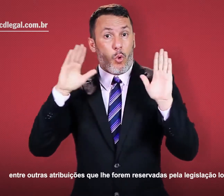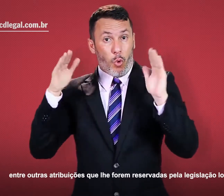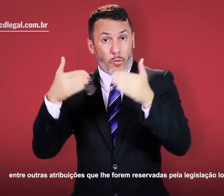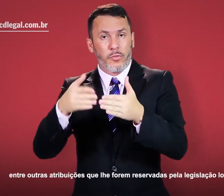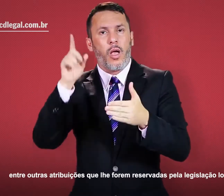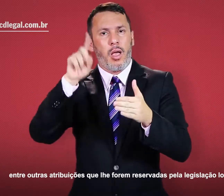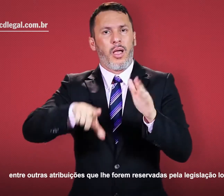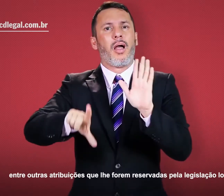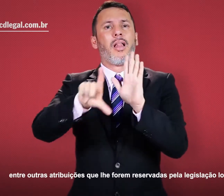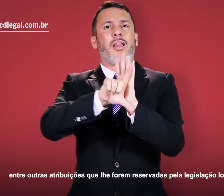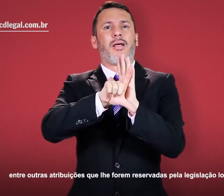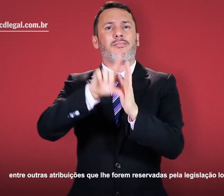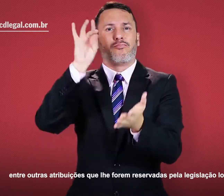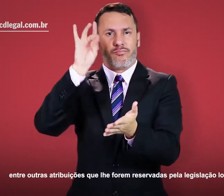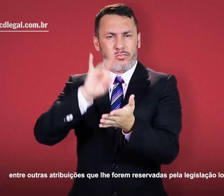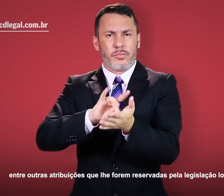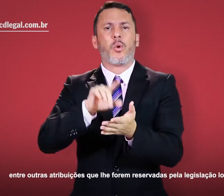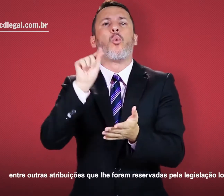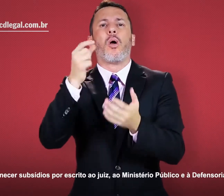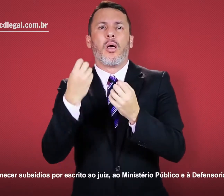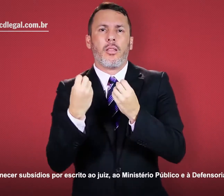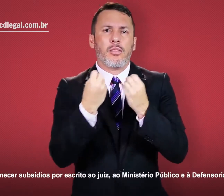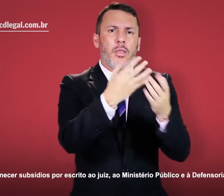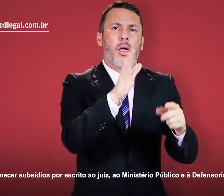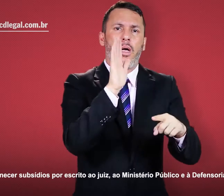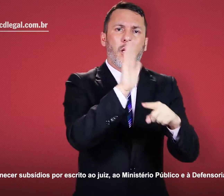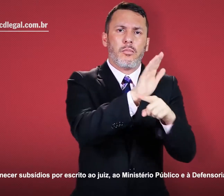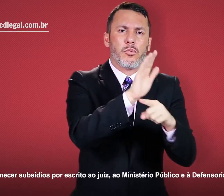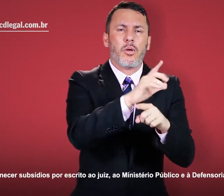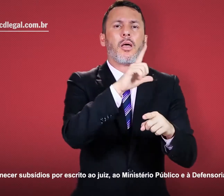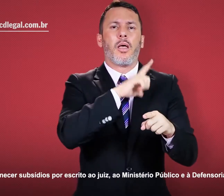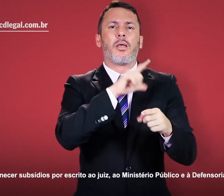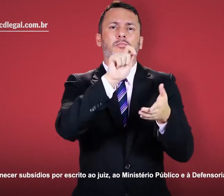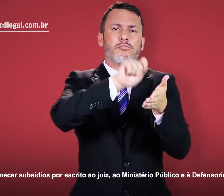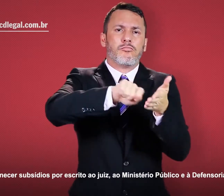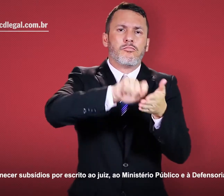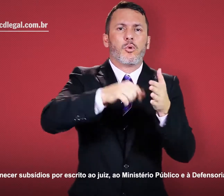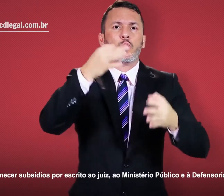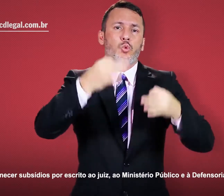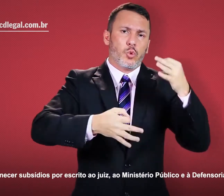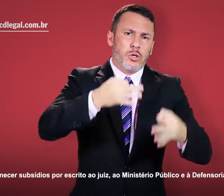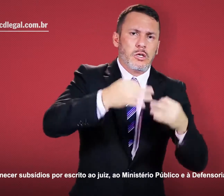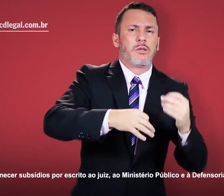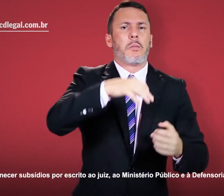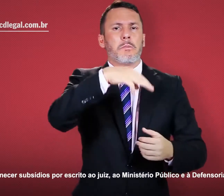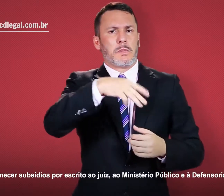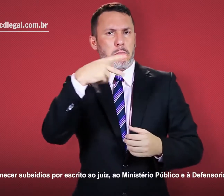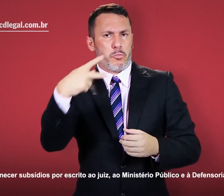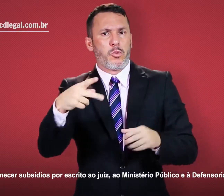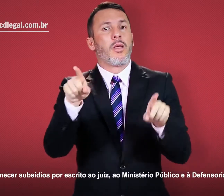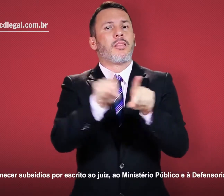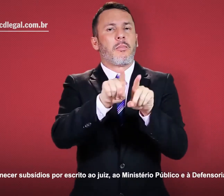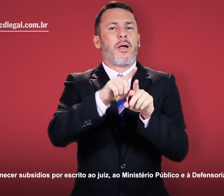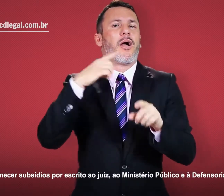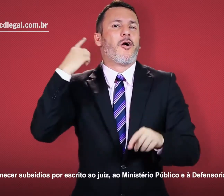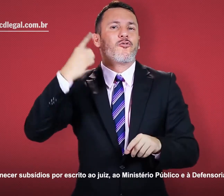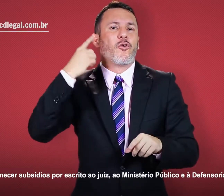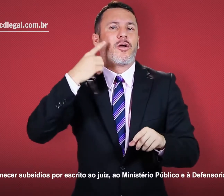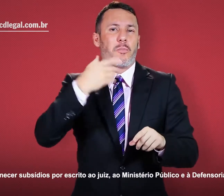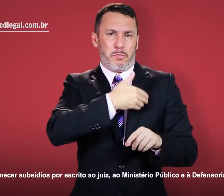reservadas pela legislação local, fornecer subsídio por escrito ao juiz, ao Ministério Público e à Defensoria Pública,